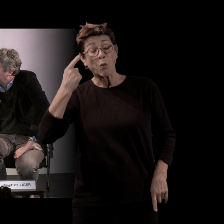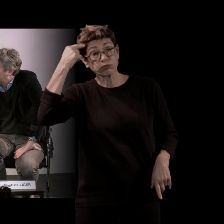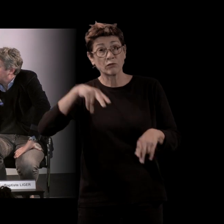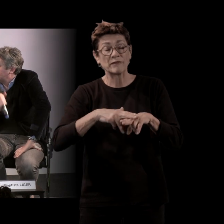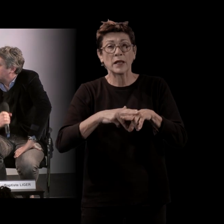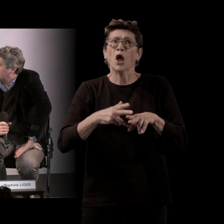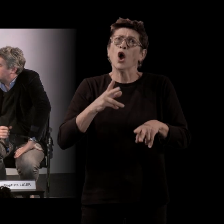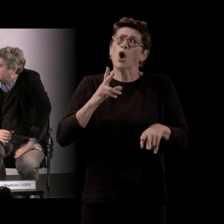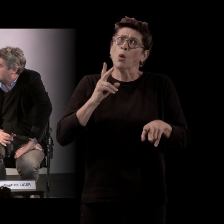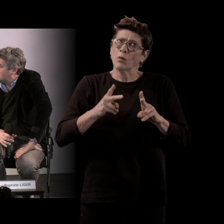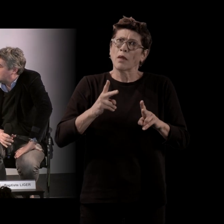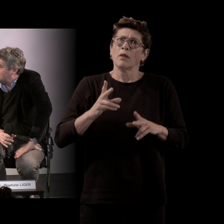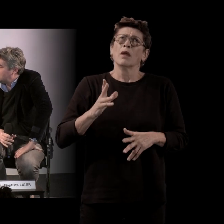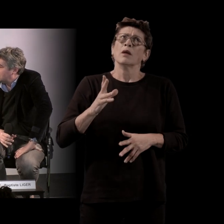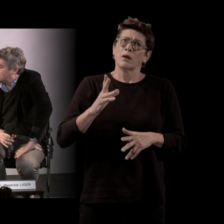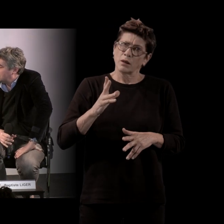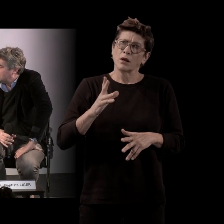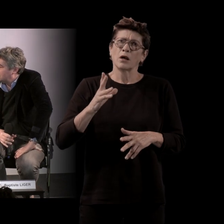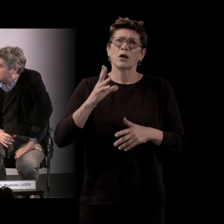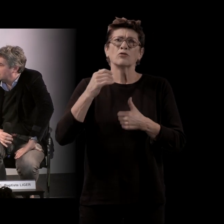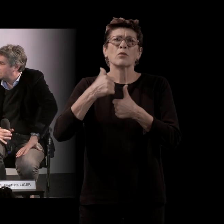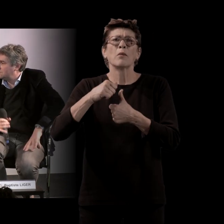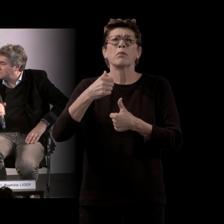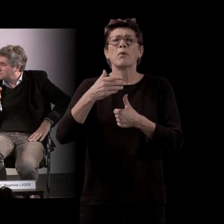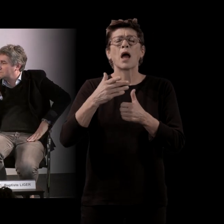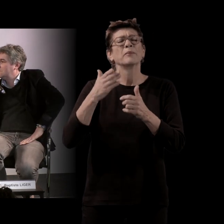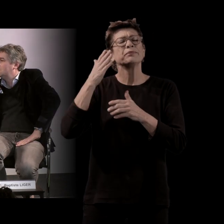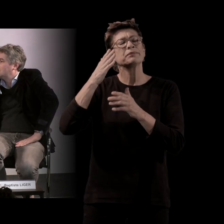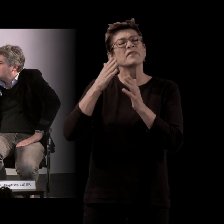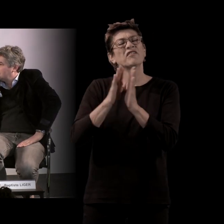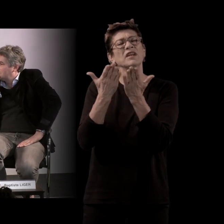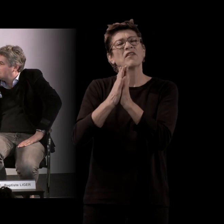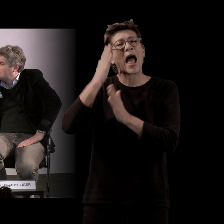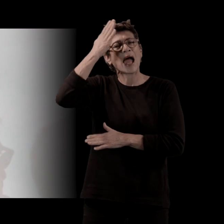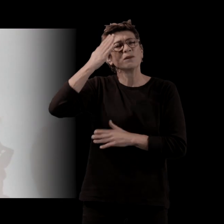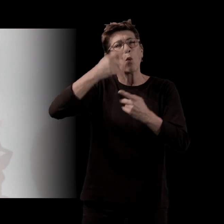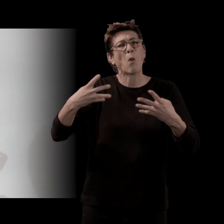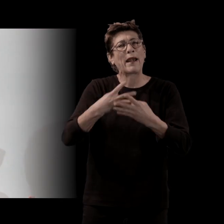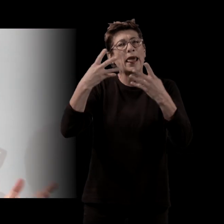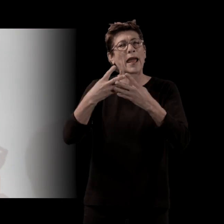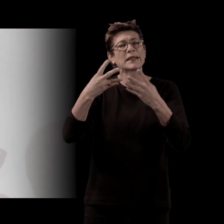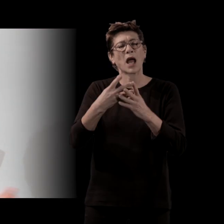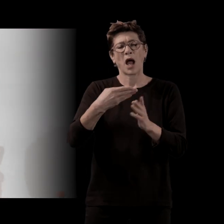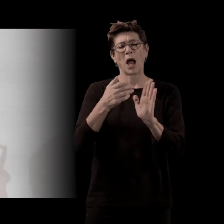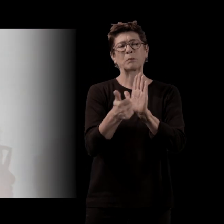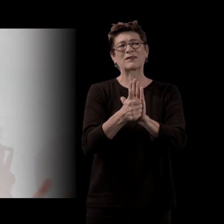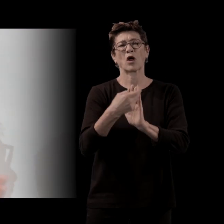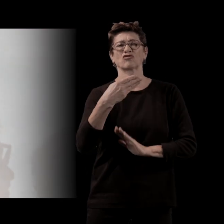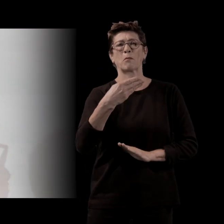m'arriver. Par exemple, je sais que pour Martel dans Aux animaux, la guerre, le modèle, et même si le personnage s'en est éloigné au fur et à mesure,